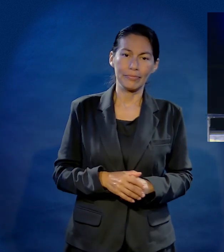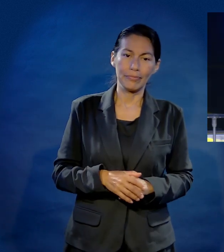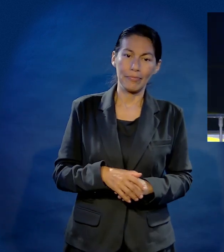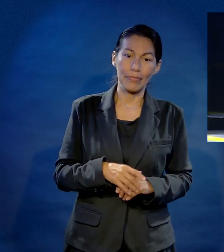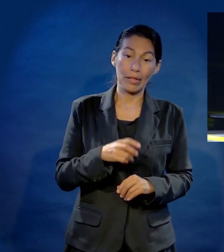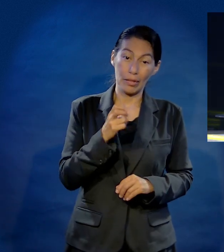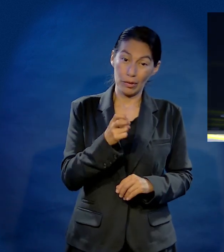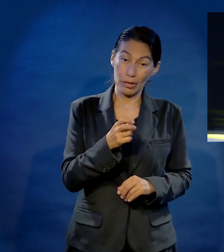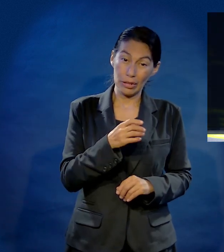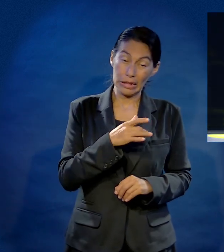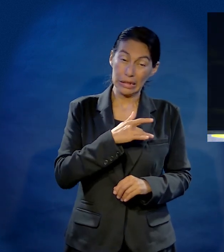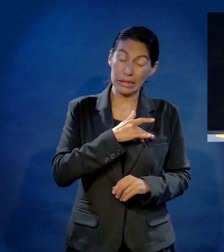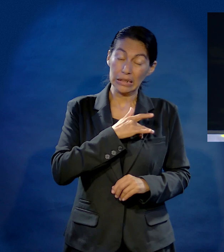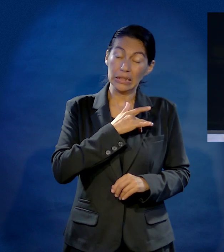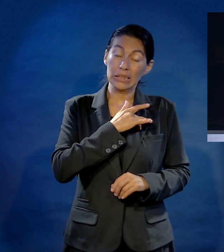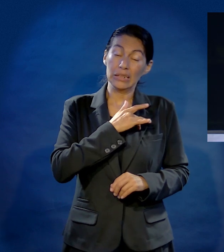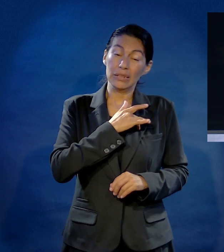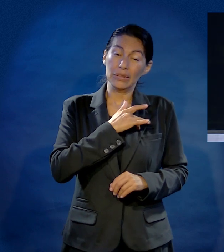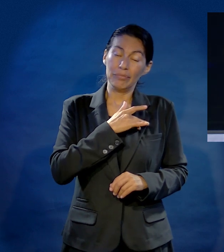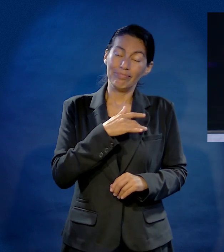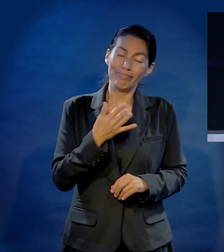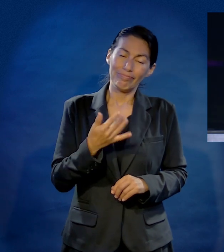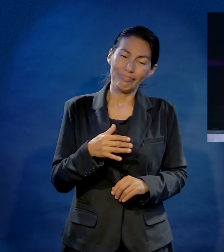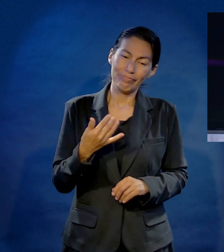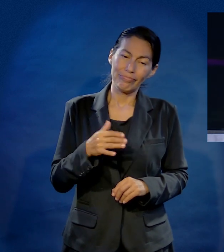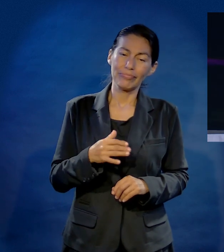todo. Y es demasiado sensible.